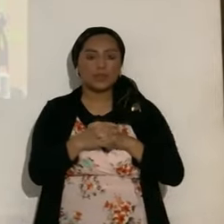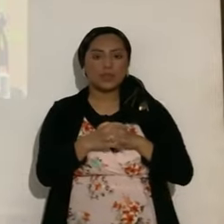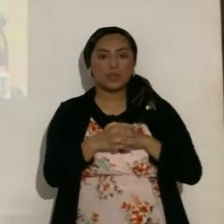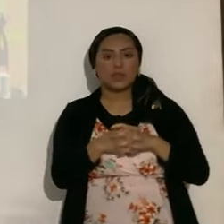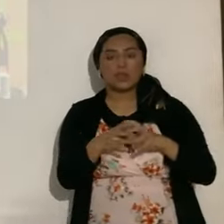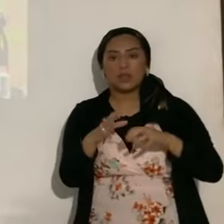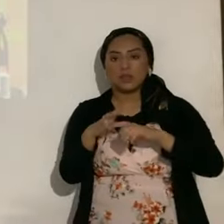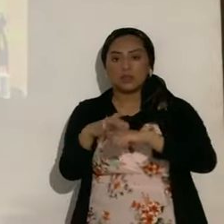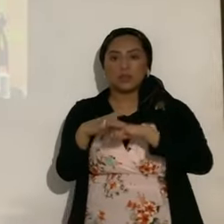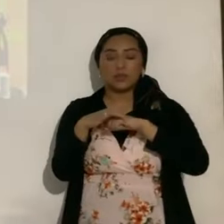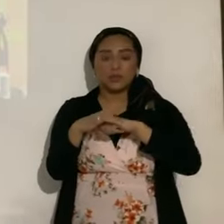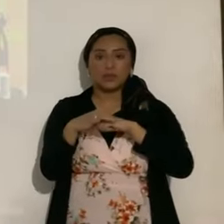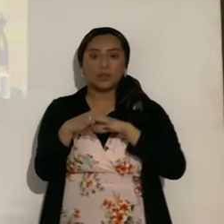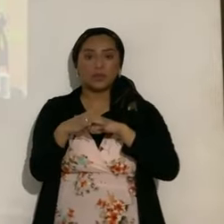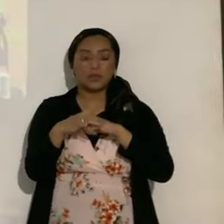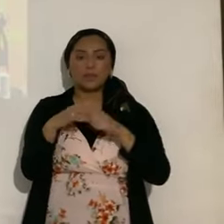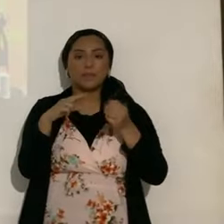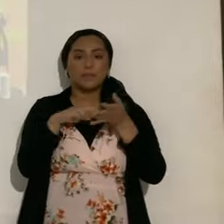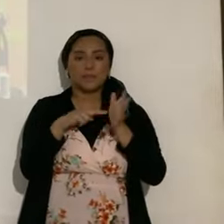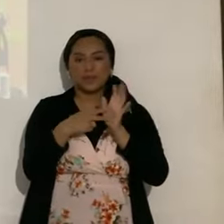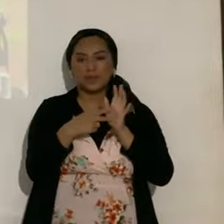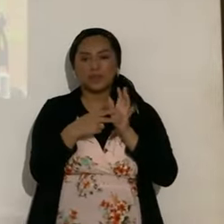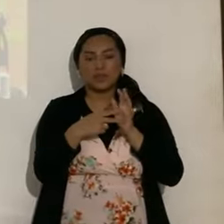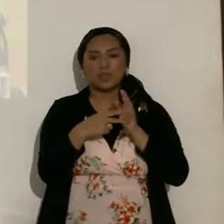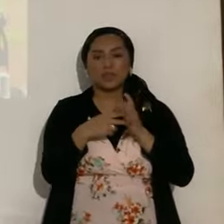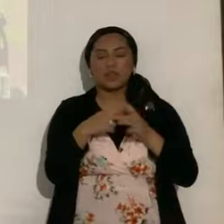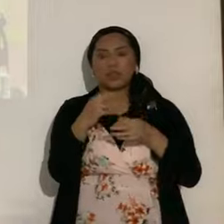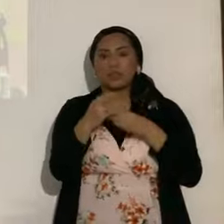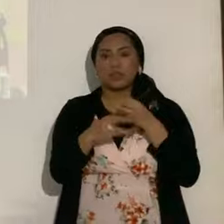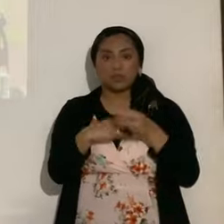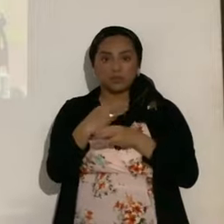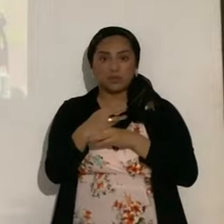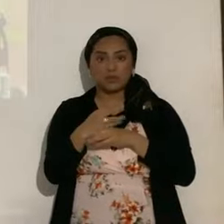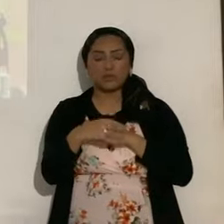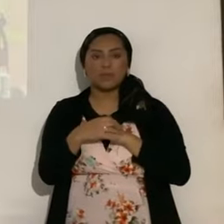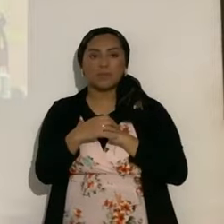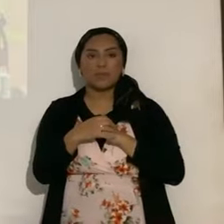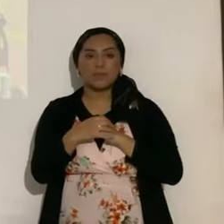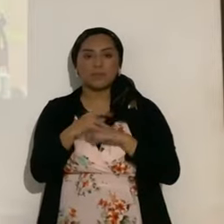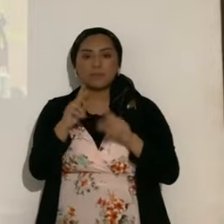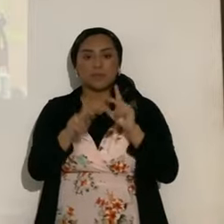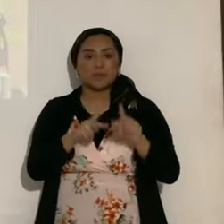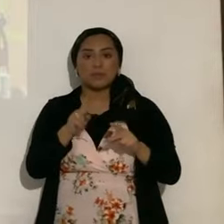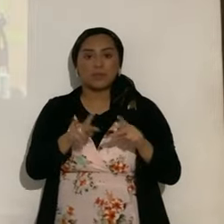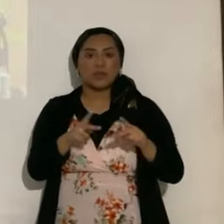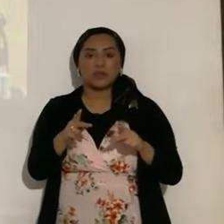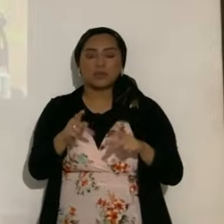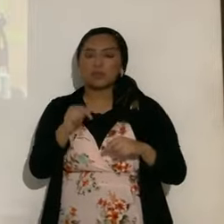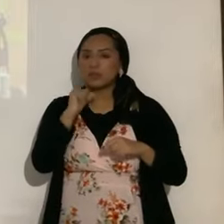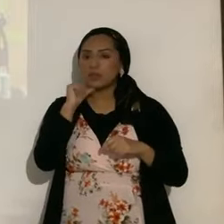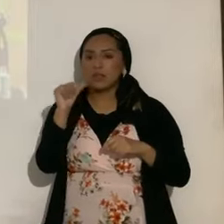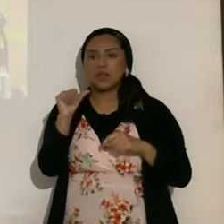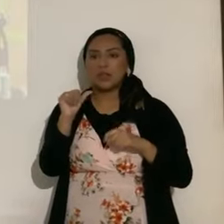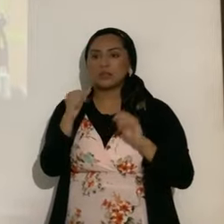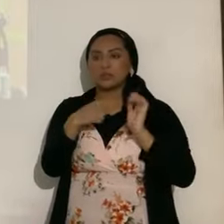significa, por así decirlo, la humanidad, y la humanidad no está reflejando la luz del sol,